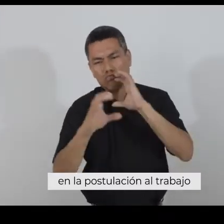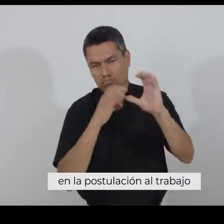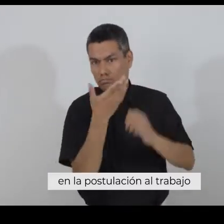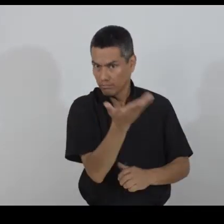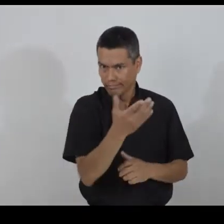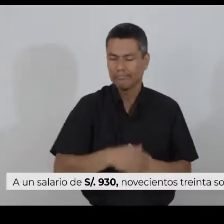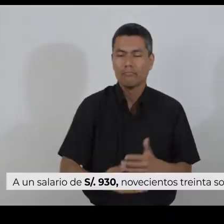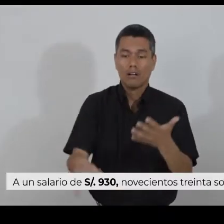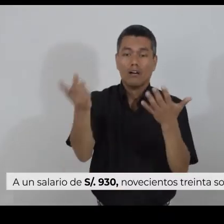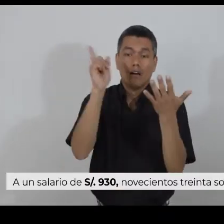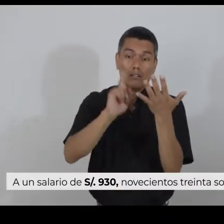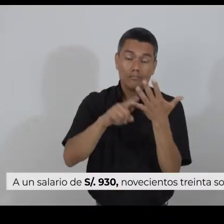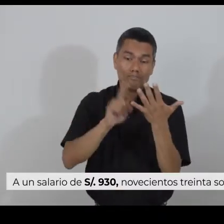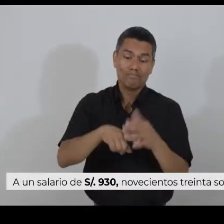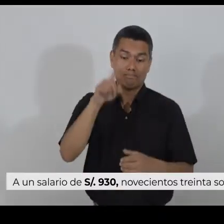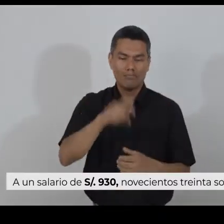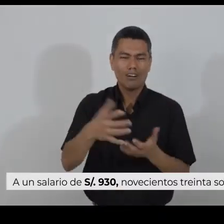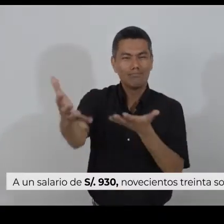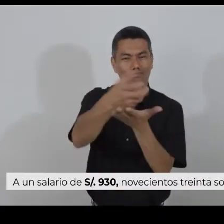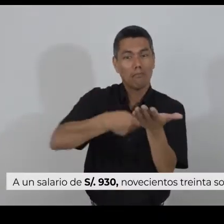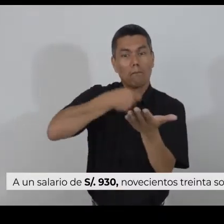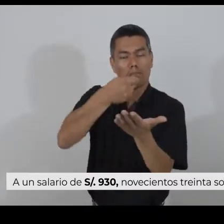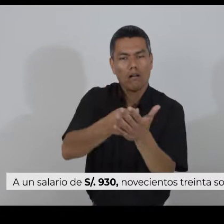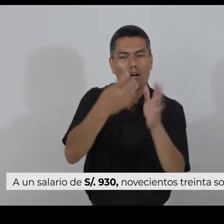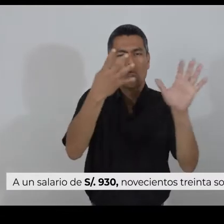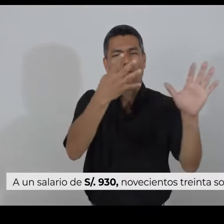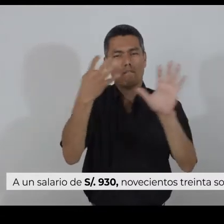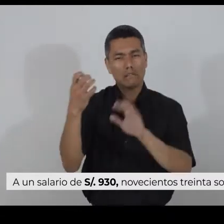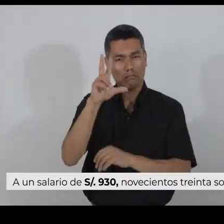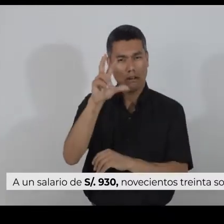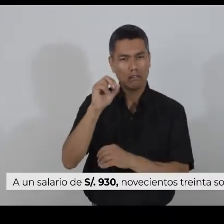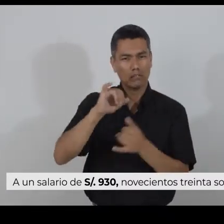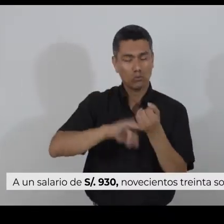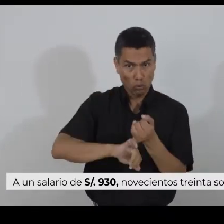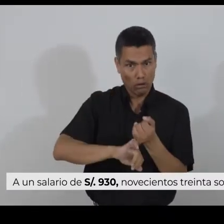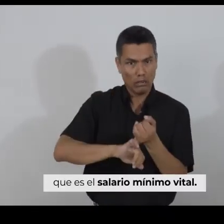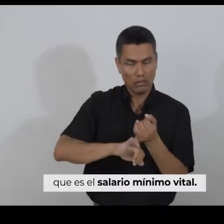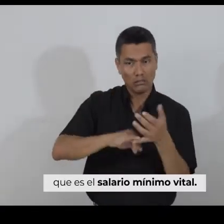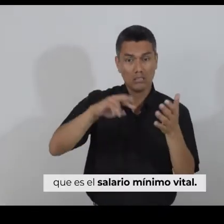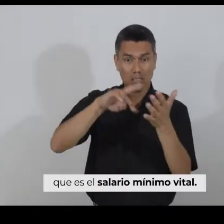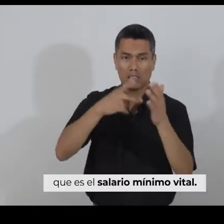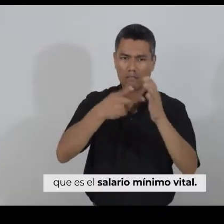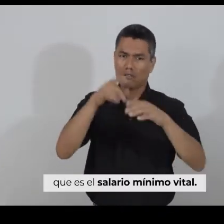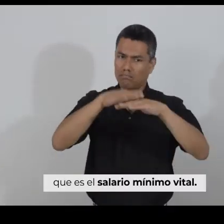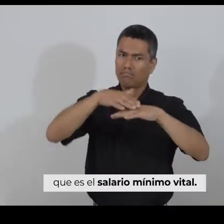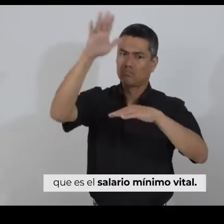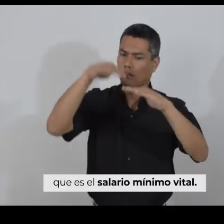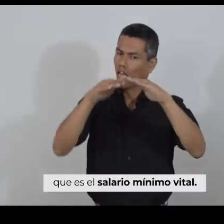a un salario de 930 soles, que es el salario mínimo